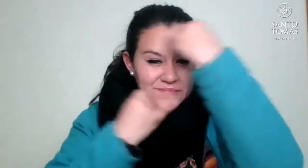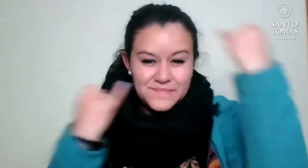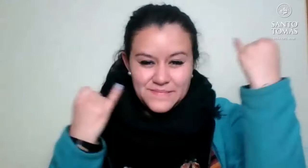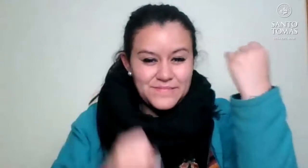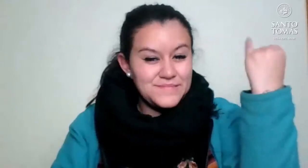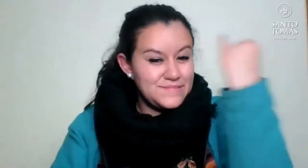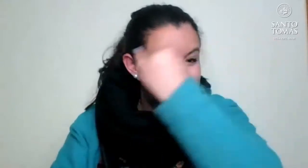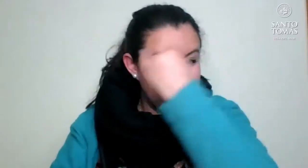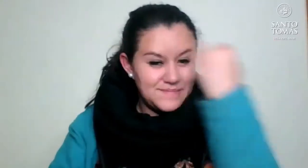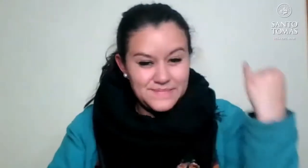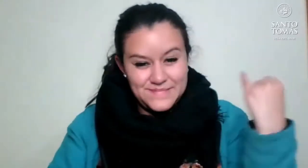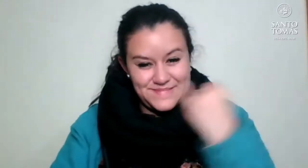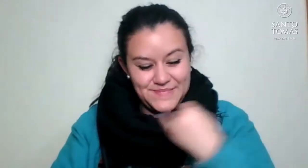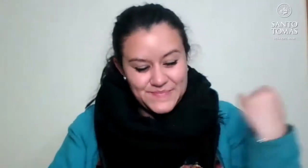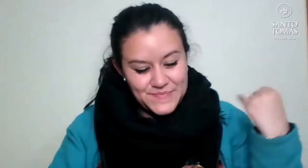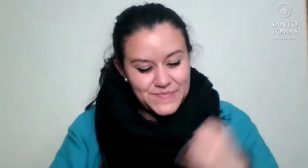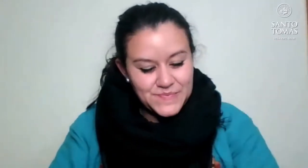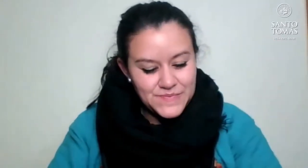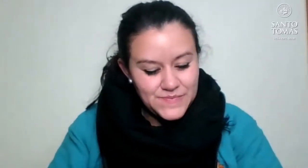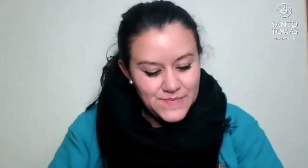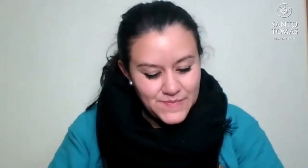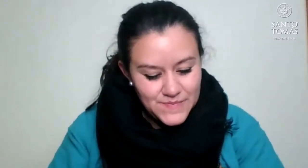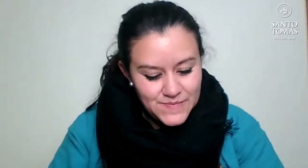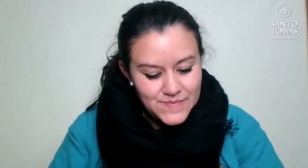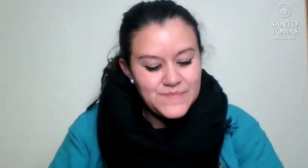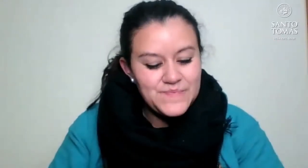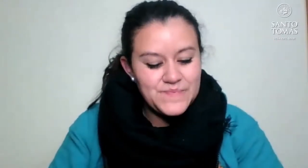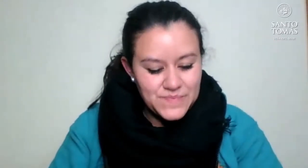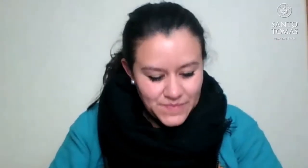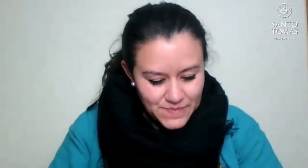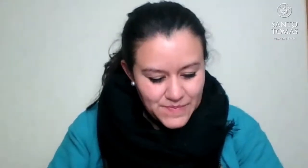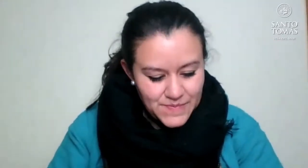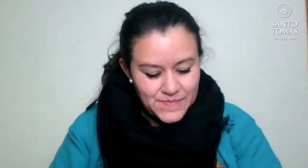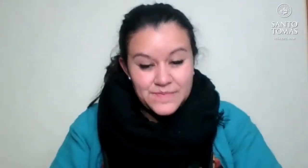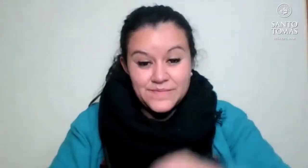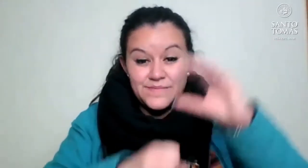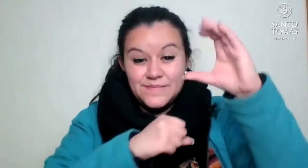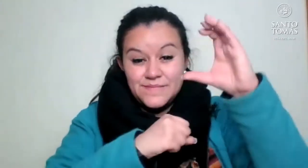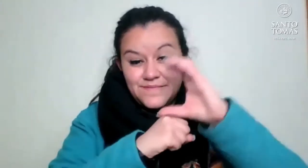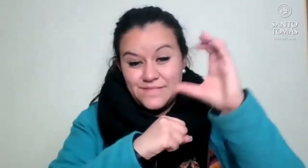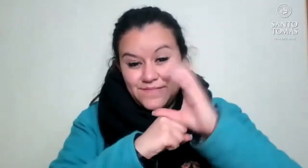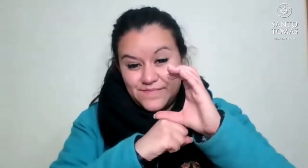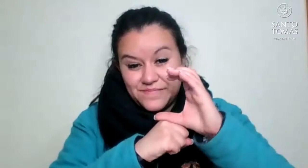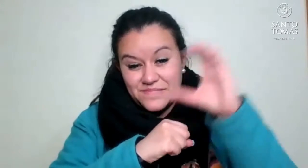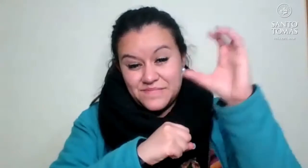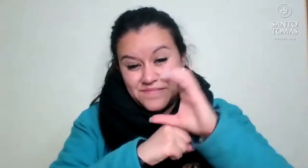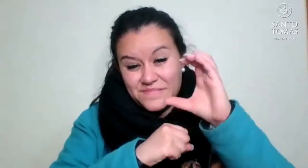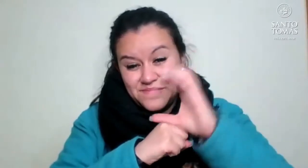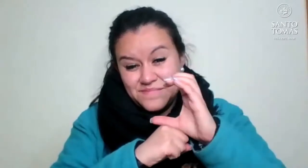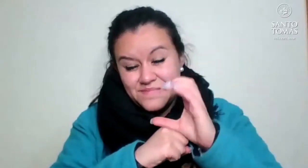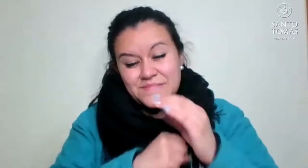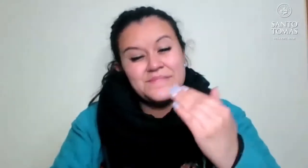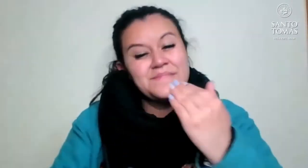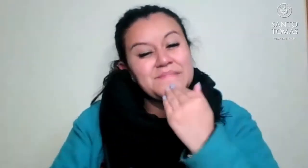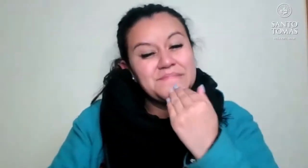Sigamos, entonces, con Zapallar. Ciudad de Zapallar. Cabildo.